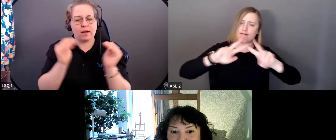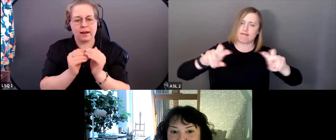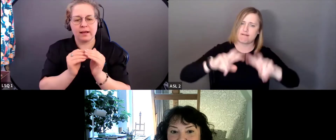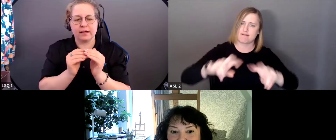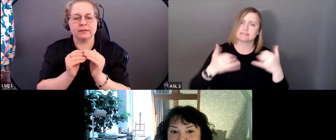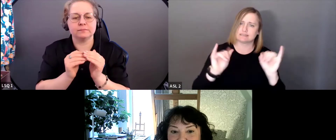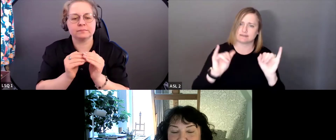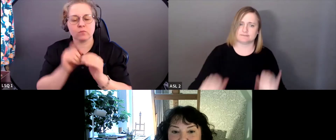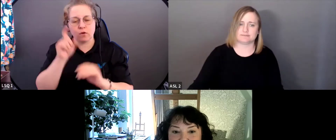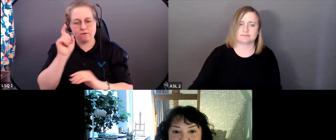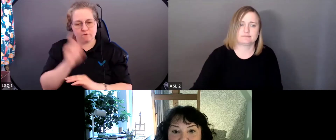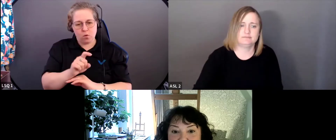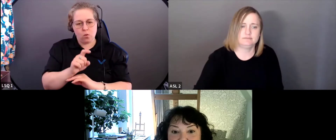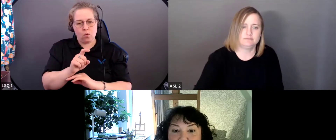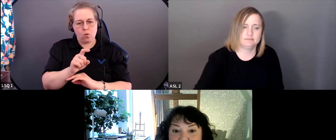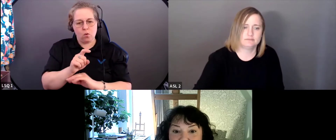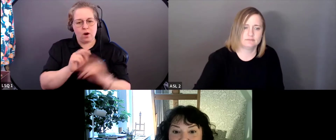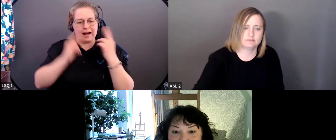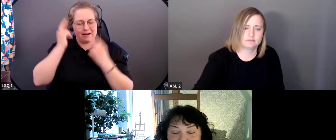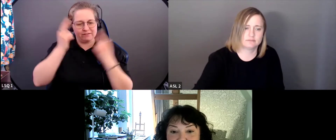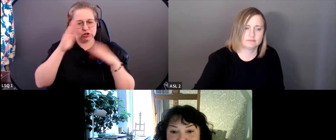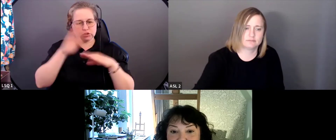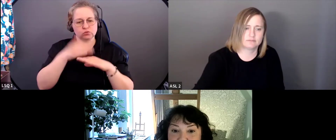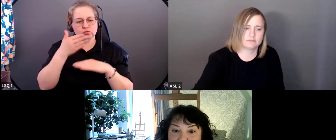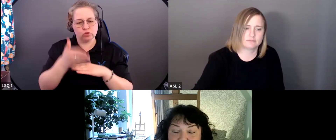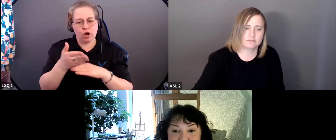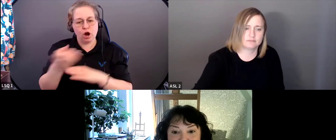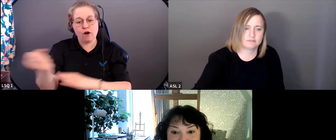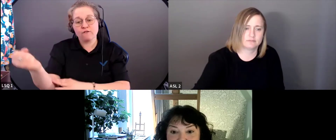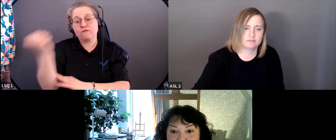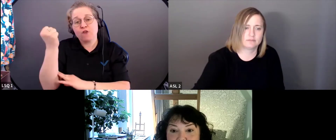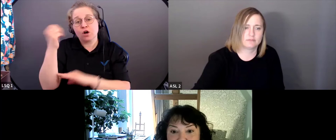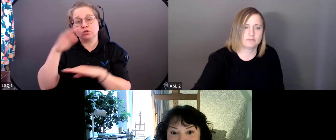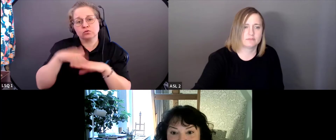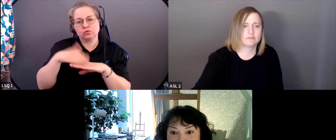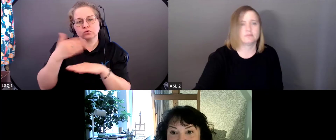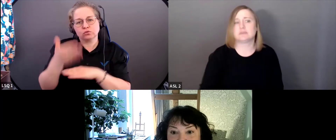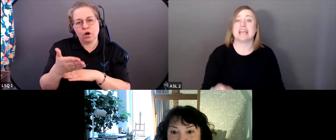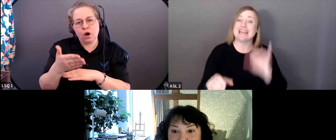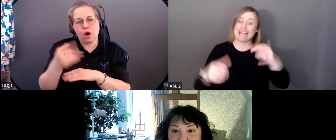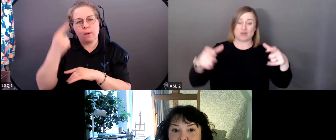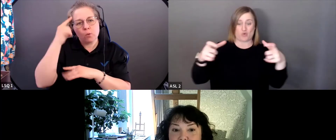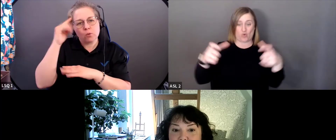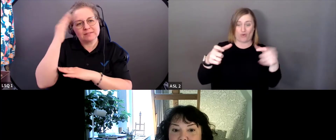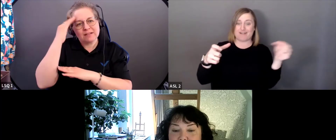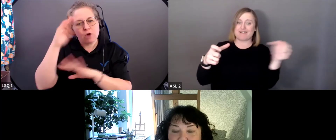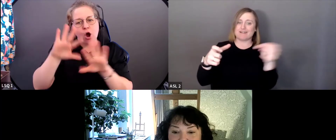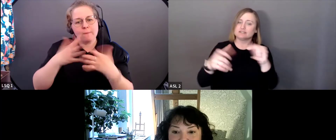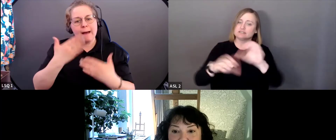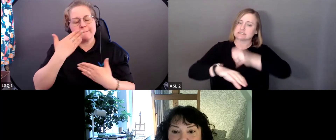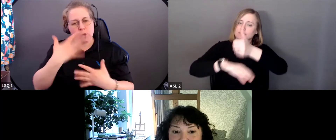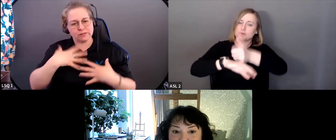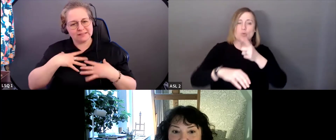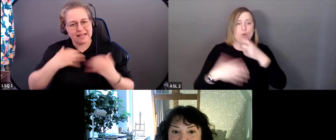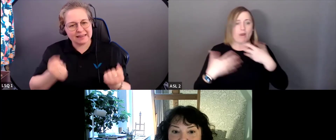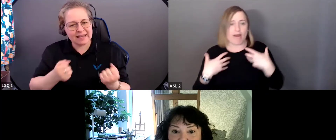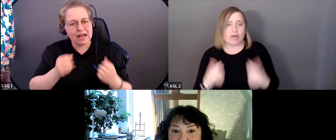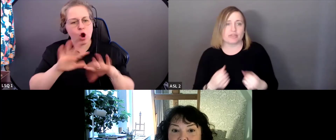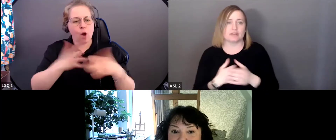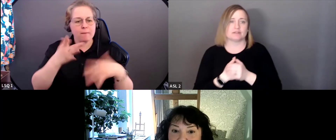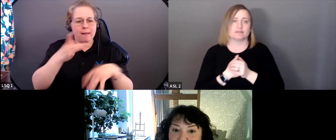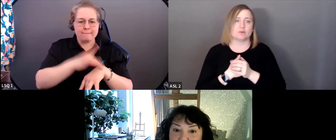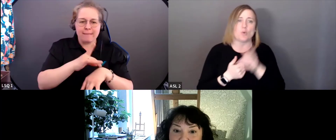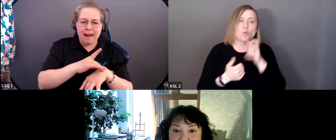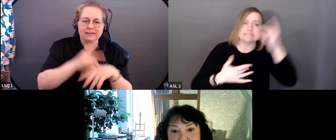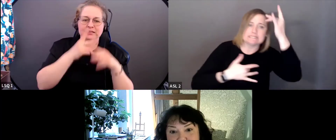de se pencher sur ces questions. Ces forces déterminent qui est en bonne santé, qui est malade et qui a accès aux soins.